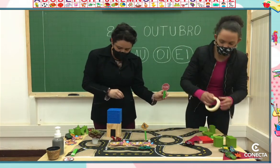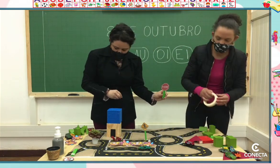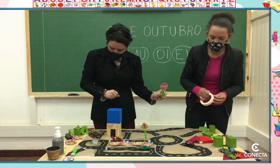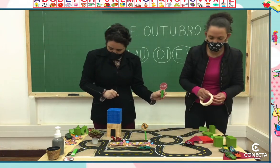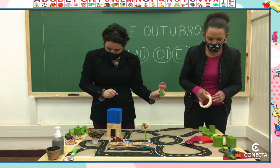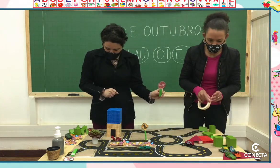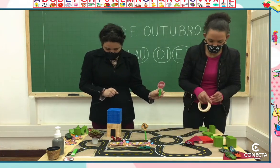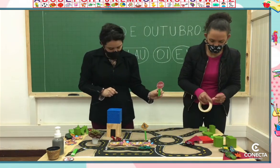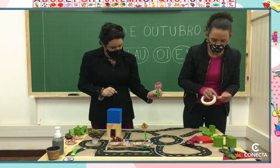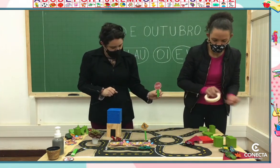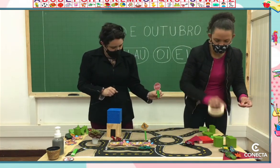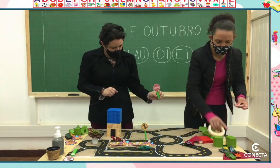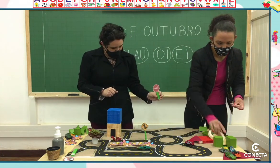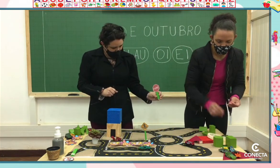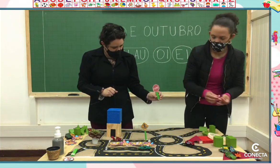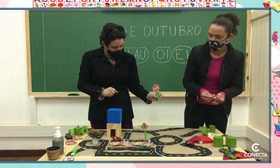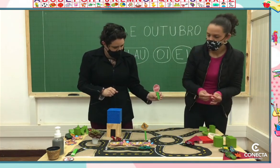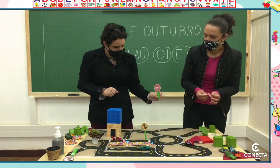Uma fita também, professora.